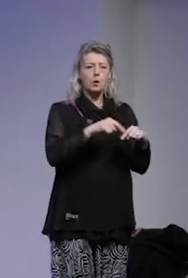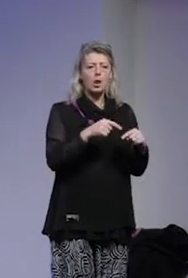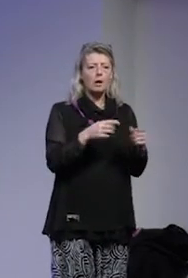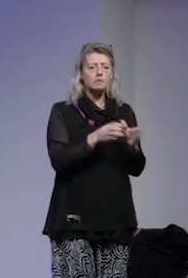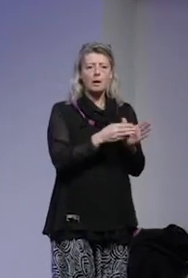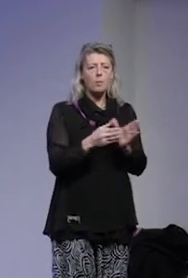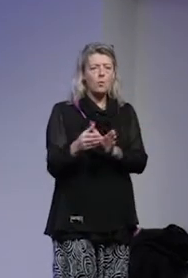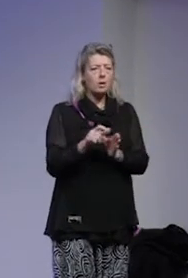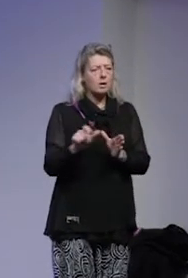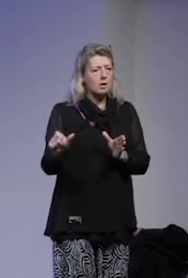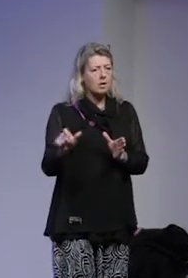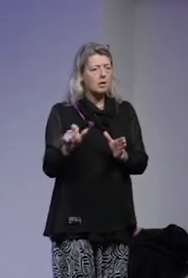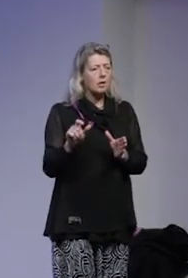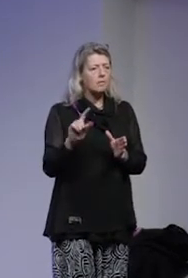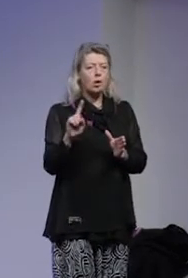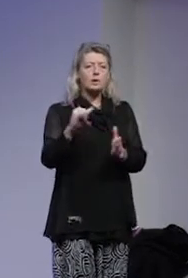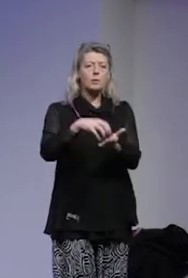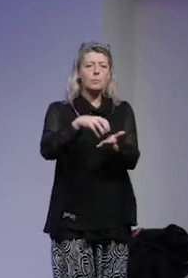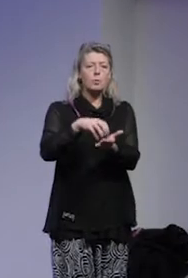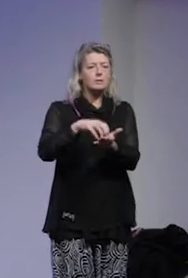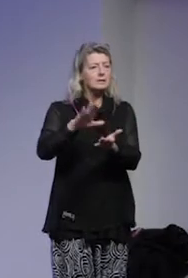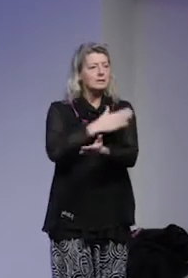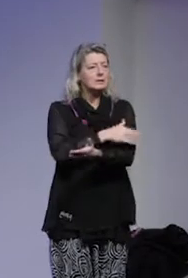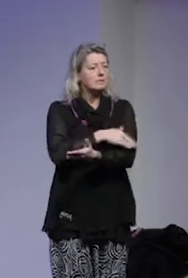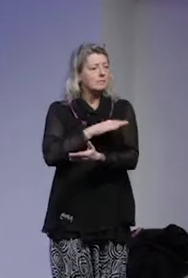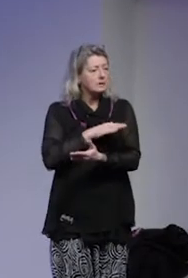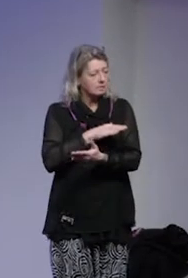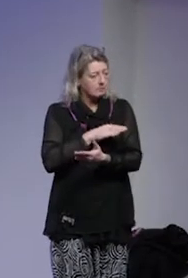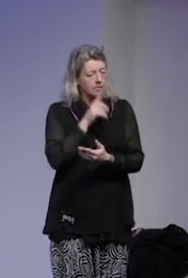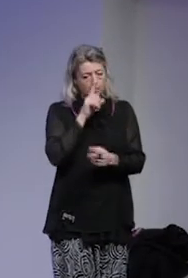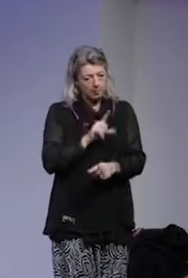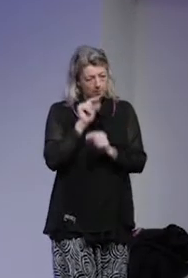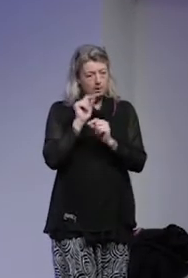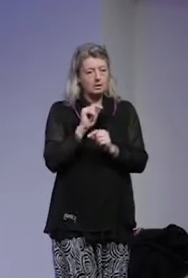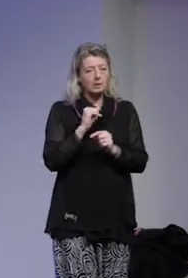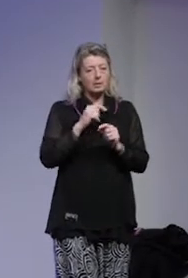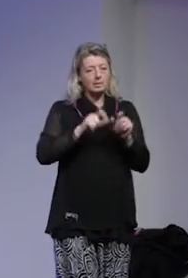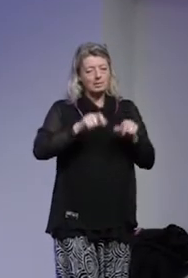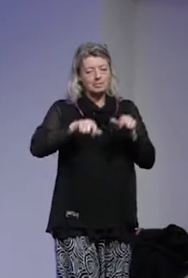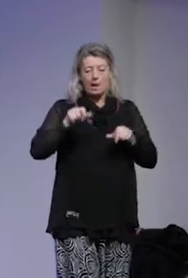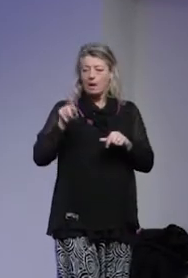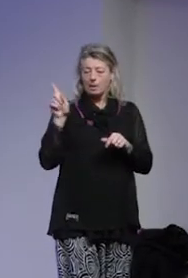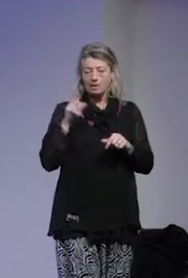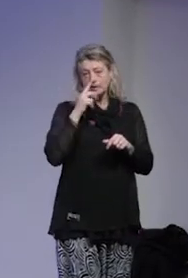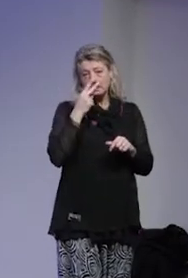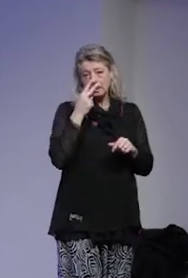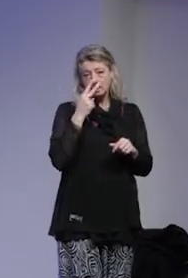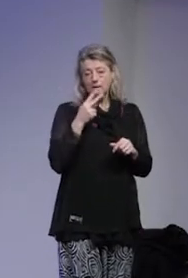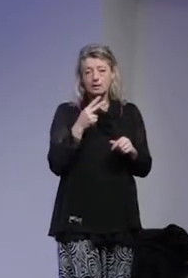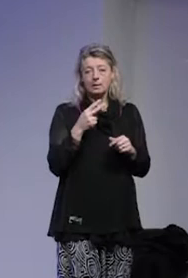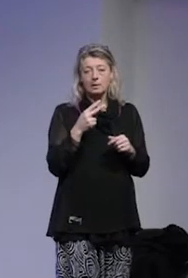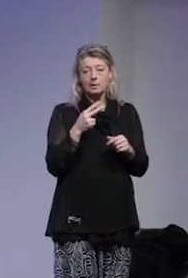samordnarna, vart i kommunen de har sina tjänster. Då ser vi enligt den här tabellen ett ganska så starkt